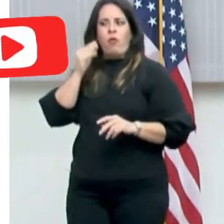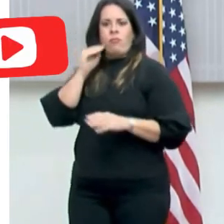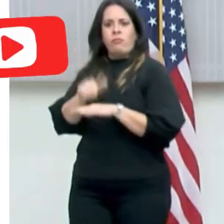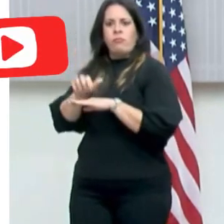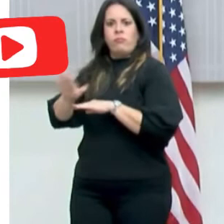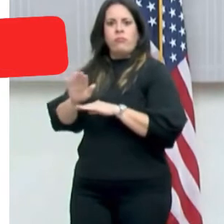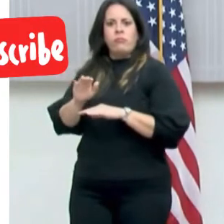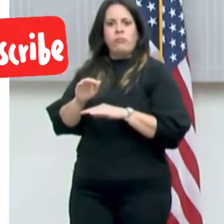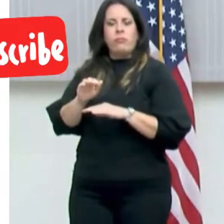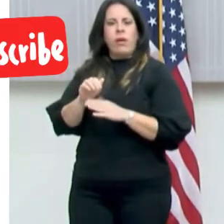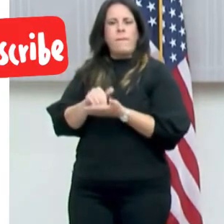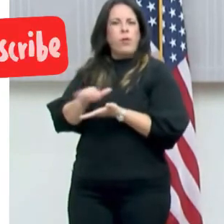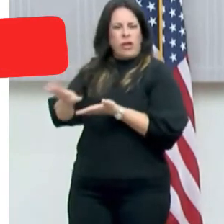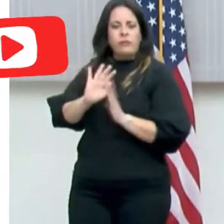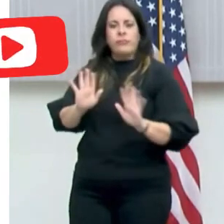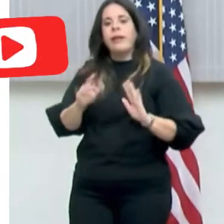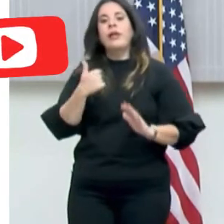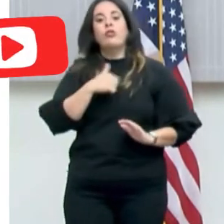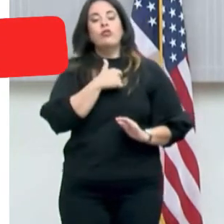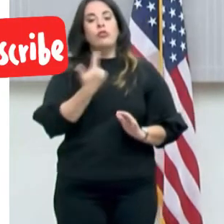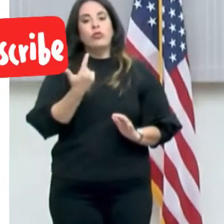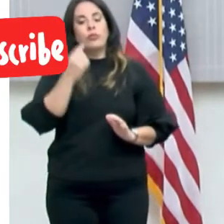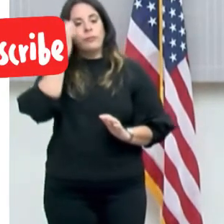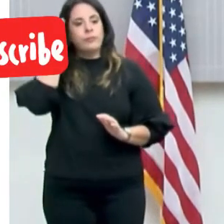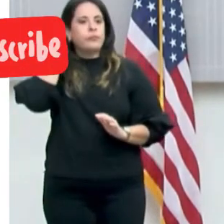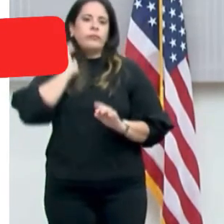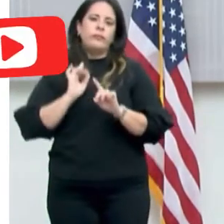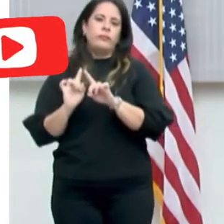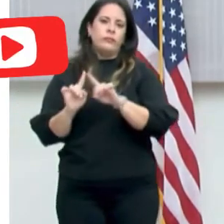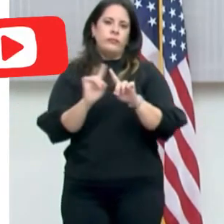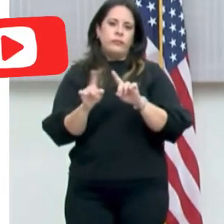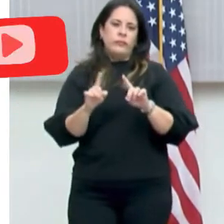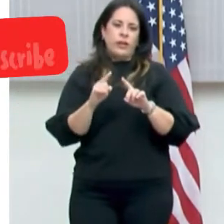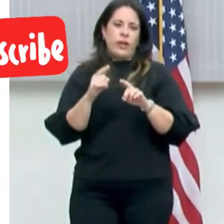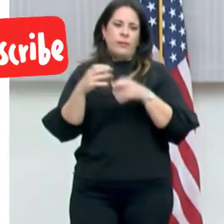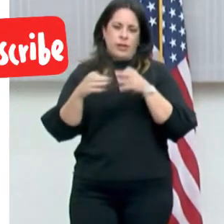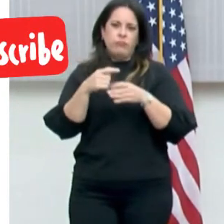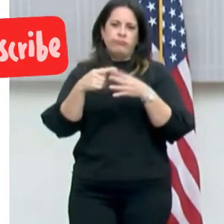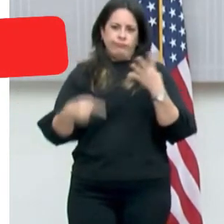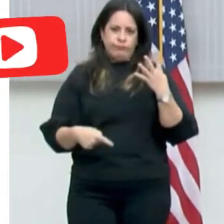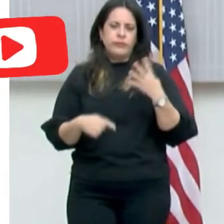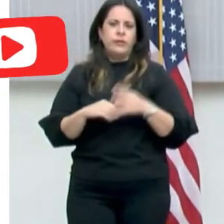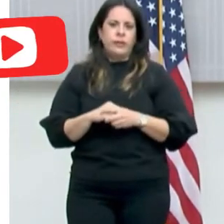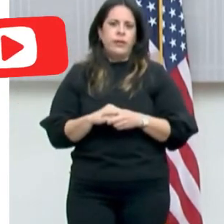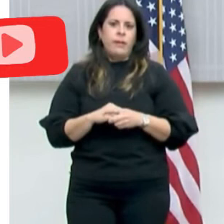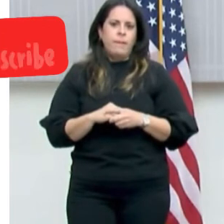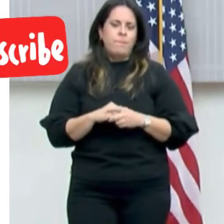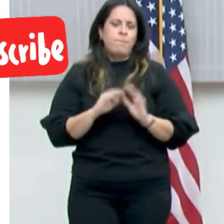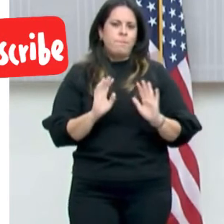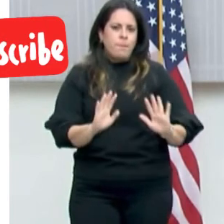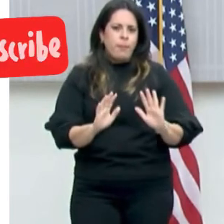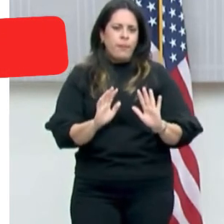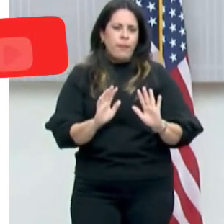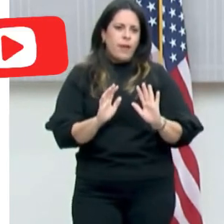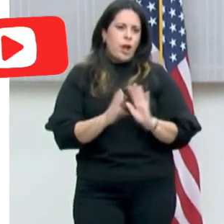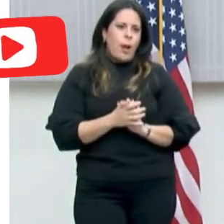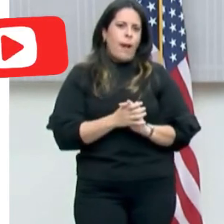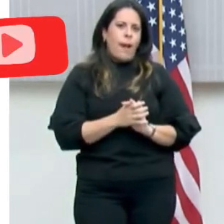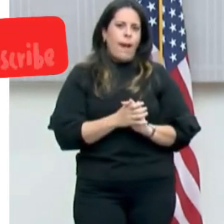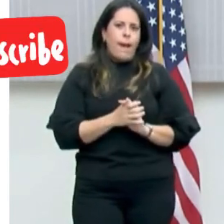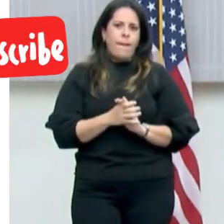Bueno, ya tenemos... Vamos a separar esto en varios componentes. En cuanto a